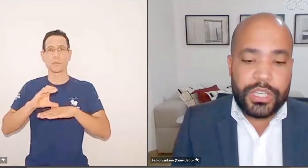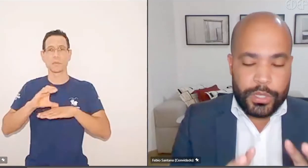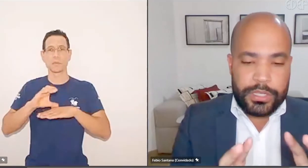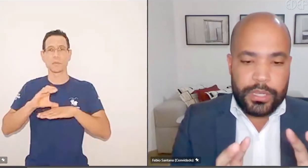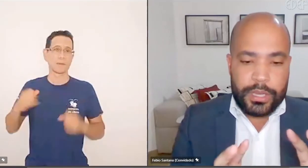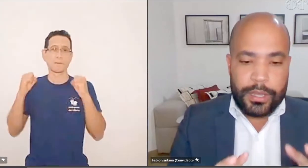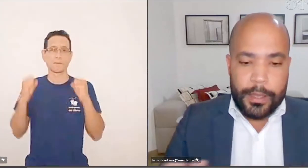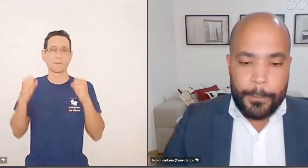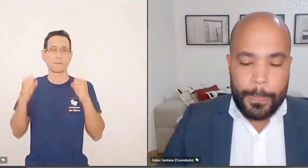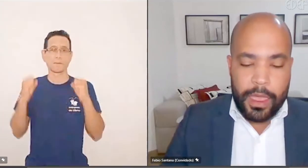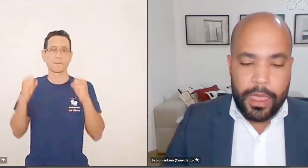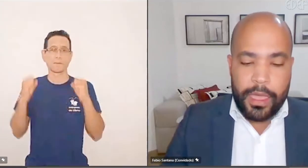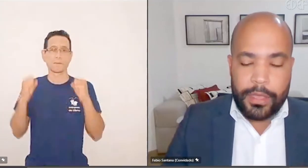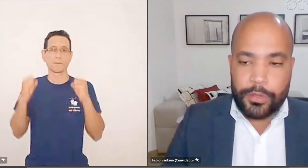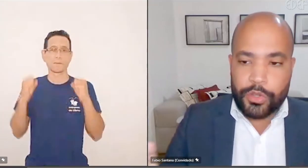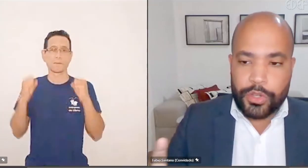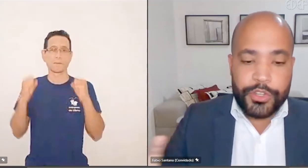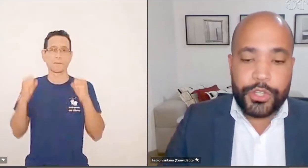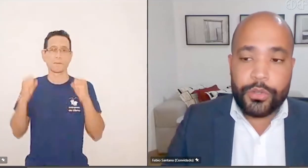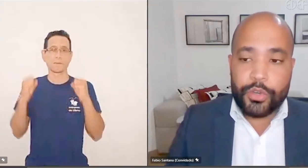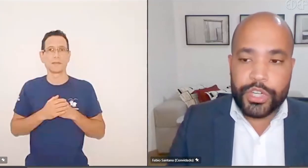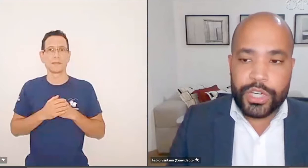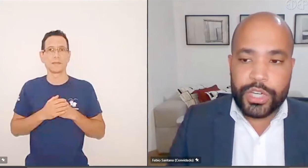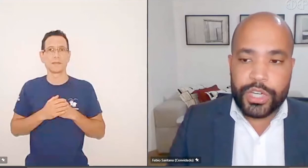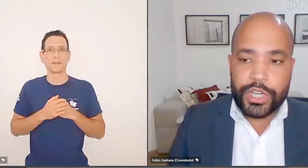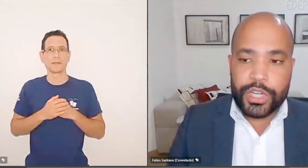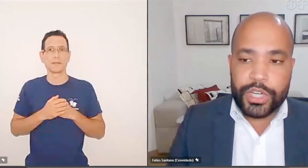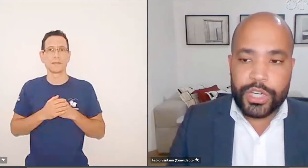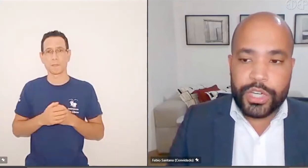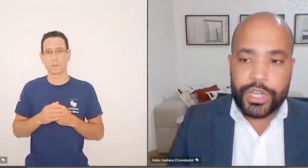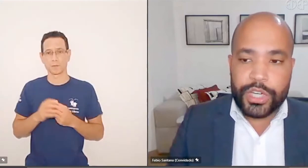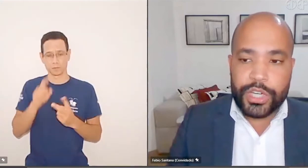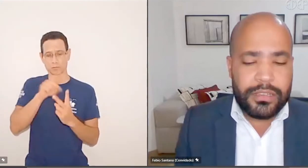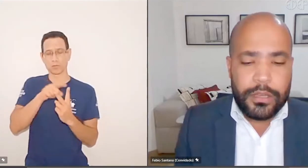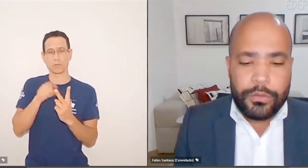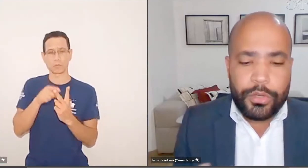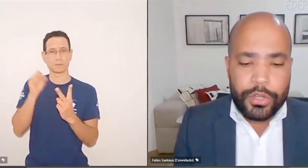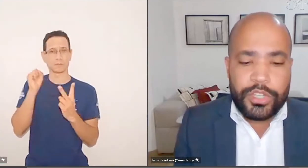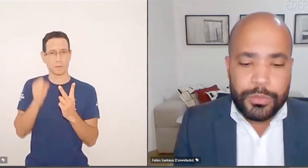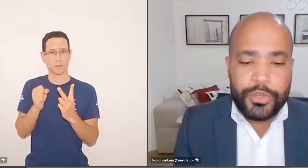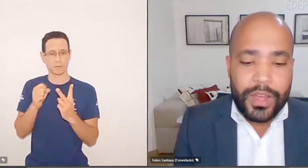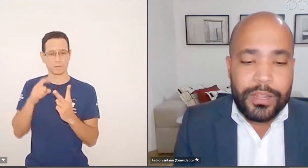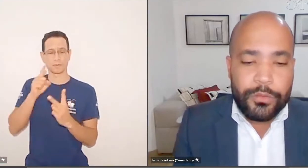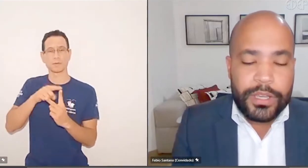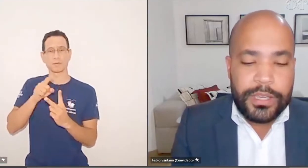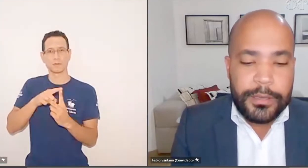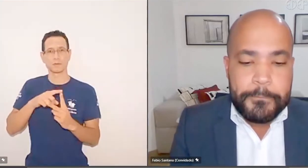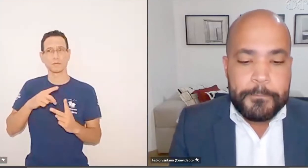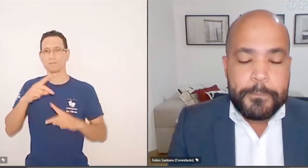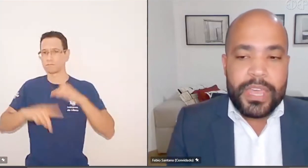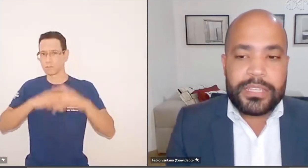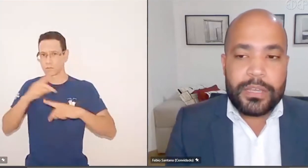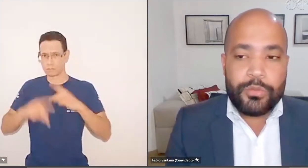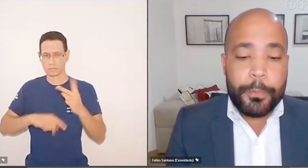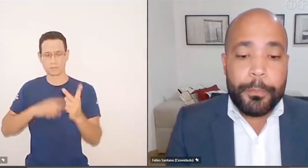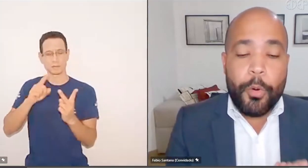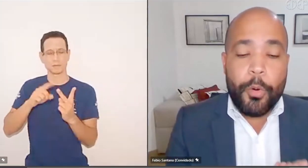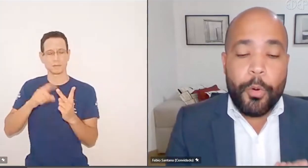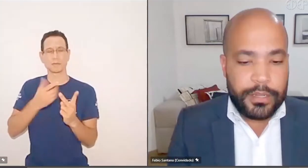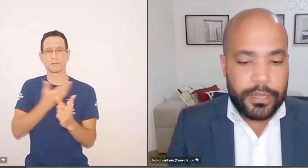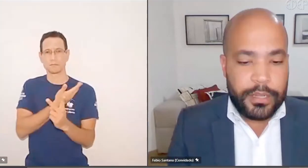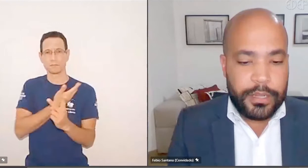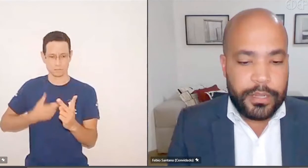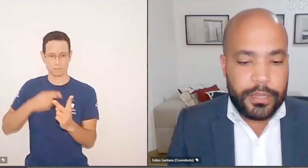distinguida, pode ser dividida em dois ramos, né, saúde pública e saúde privada. O que nós estamos falando aqui é a saúde